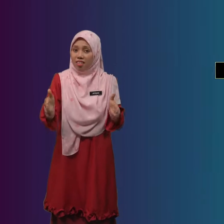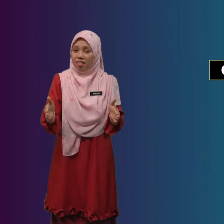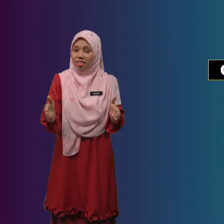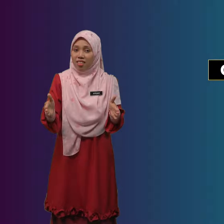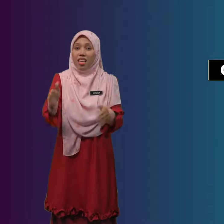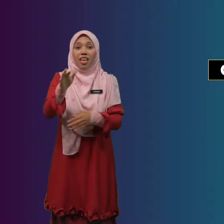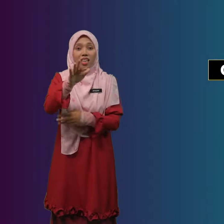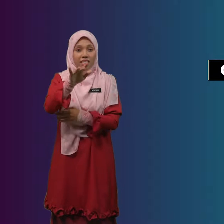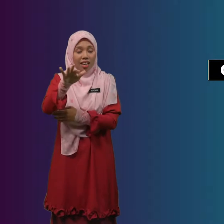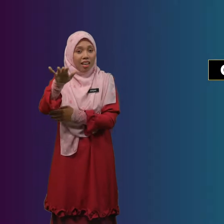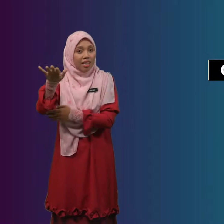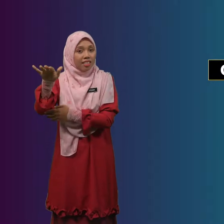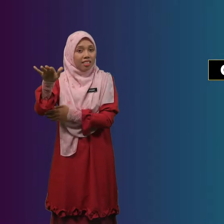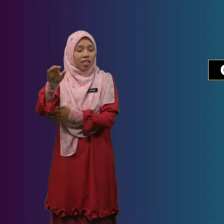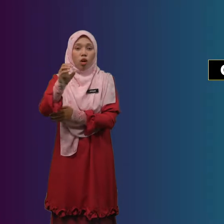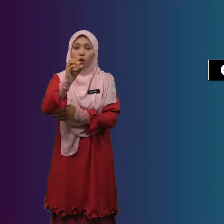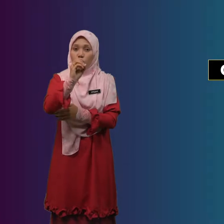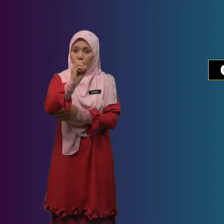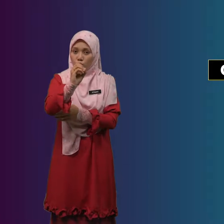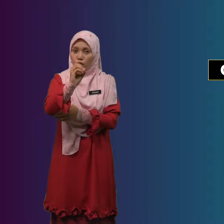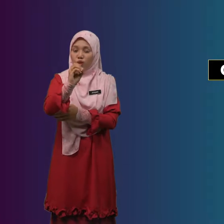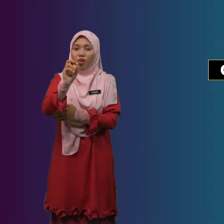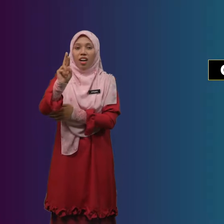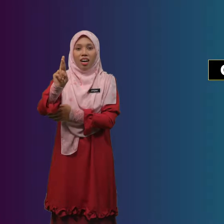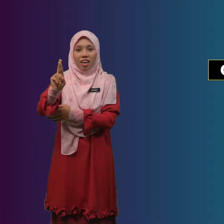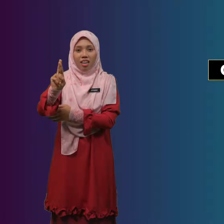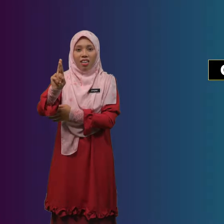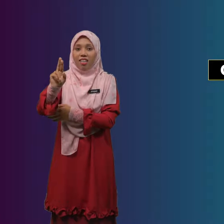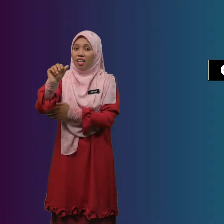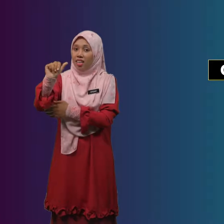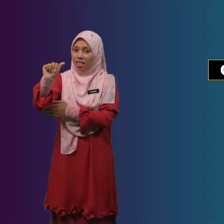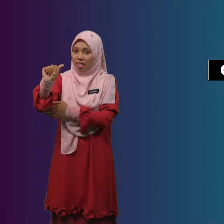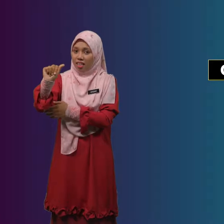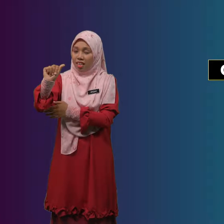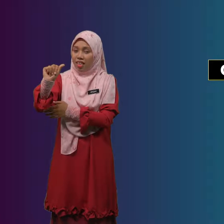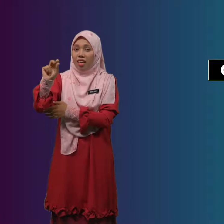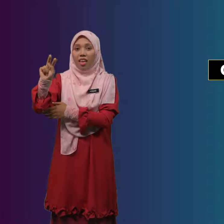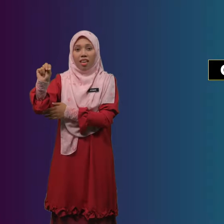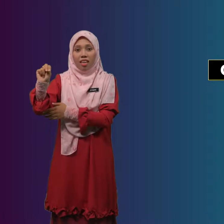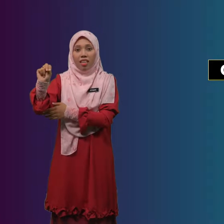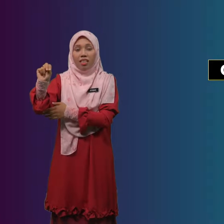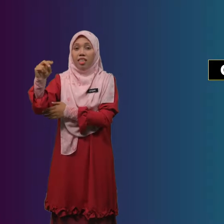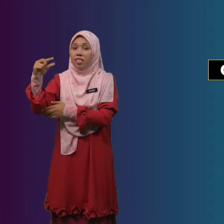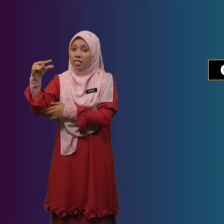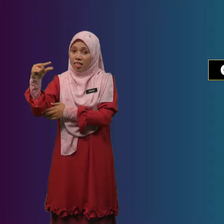Ejaan O R A N G